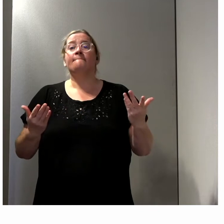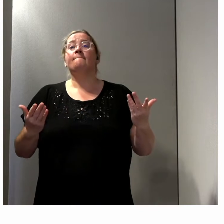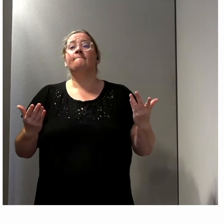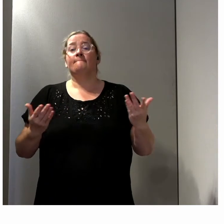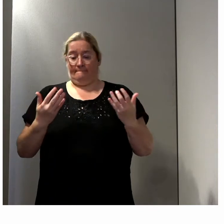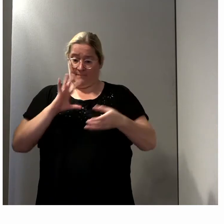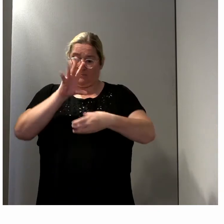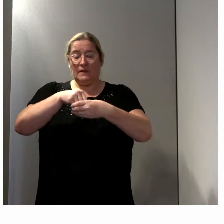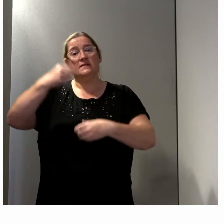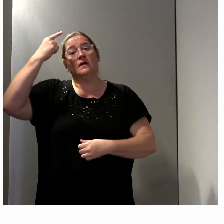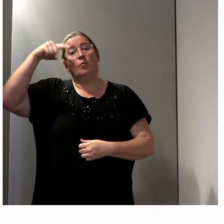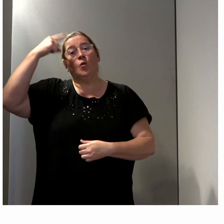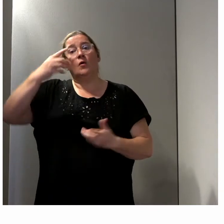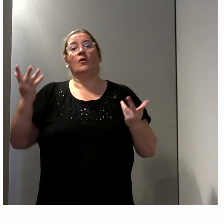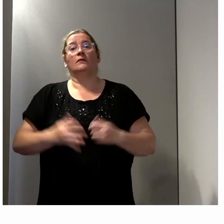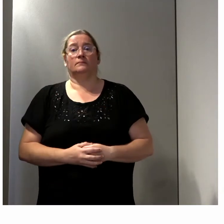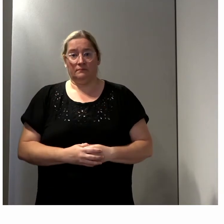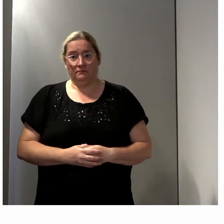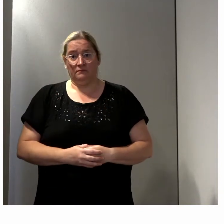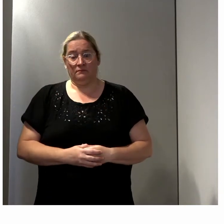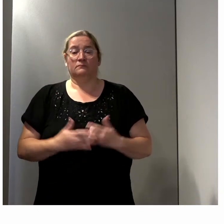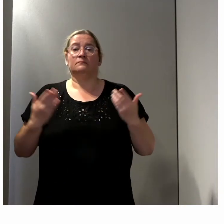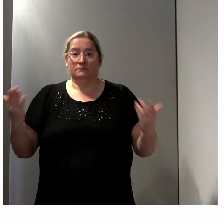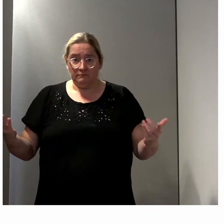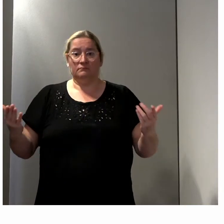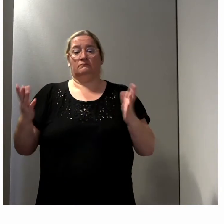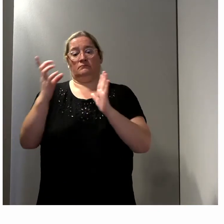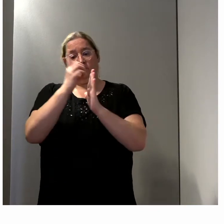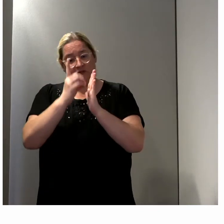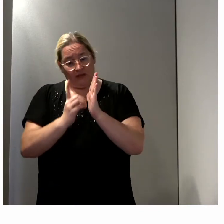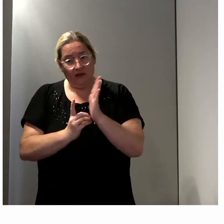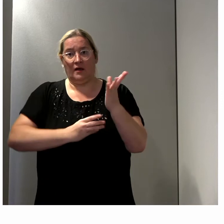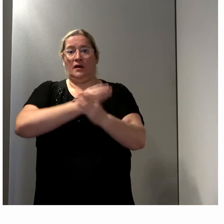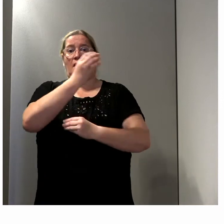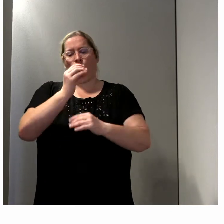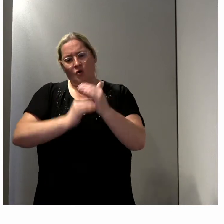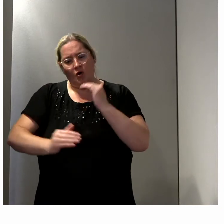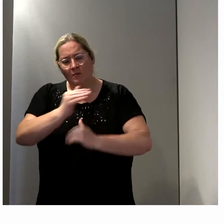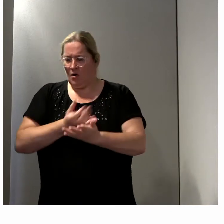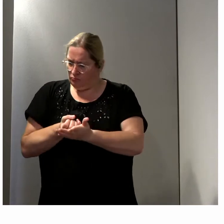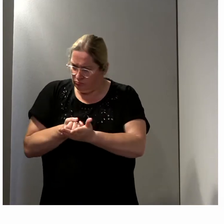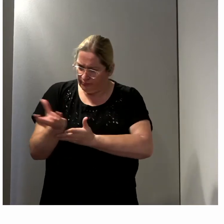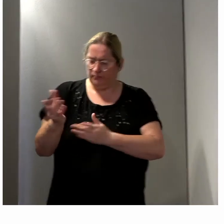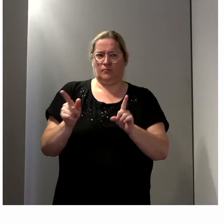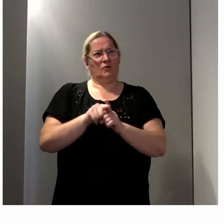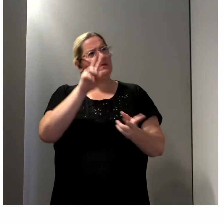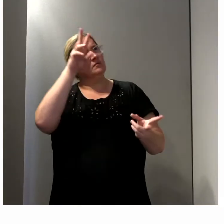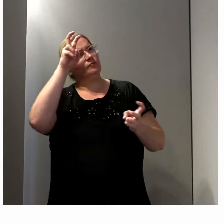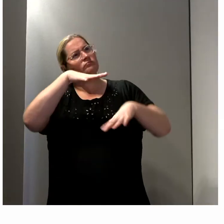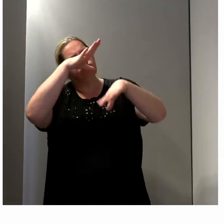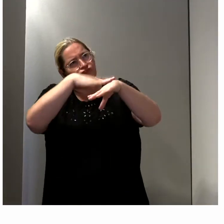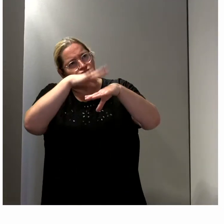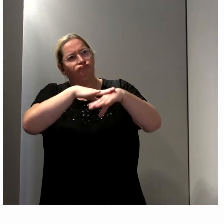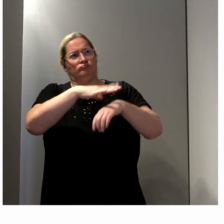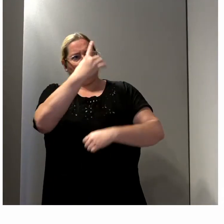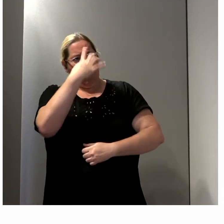être informée du contenu des différents décrets ou plans et qui formule des recommandations ou voire qui